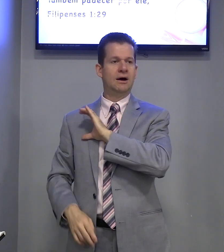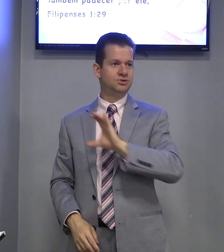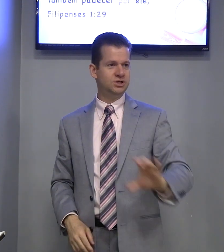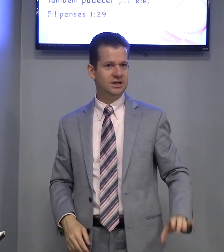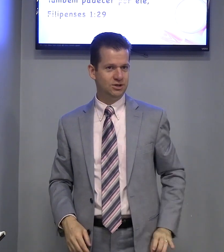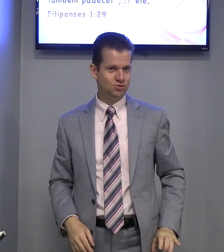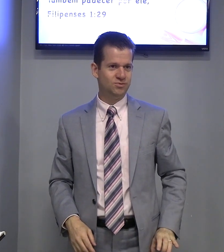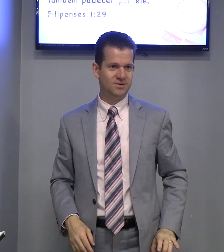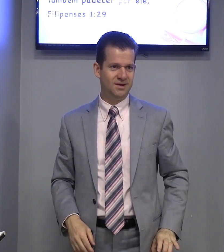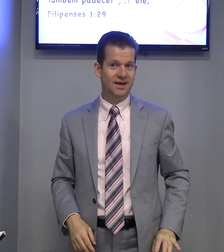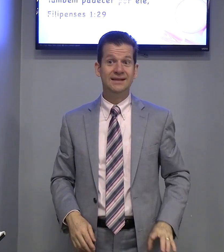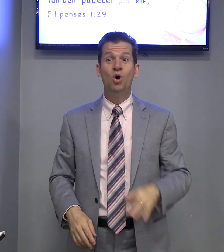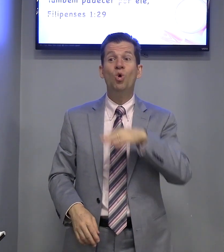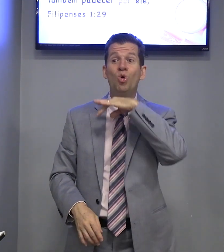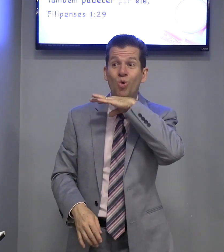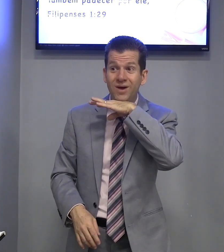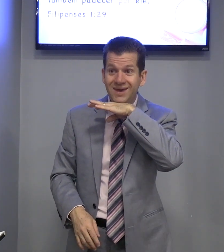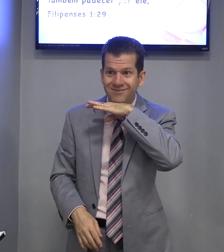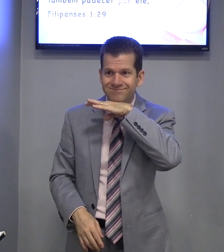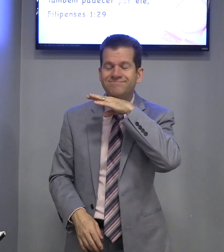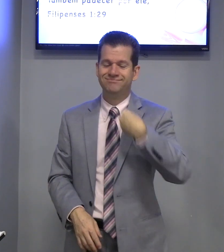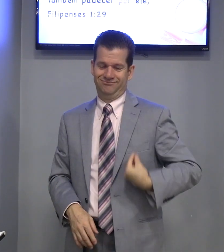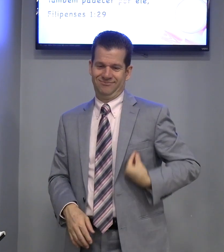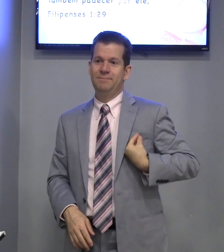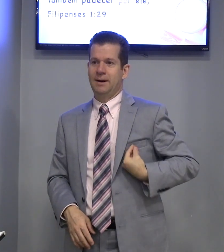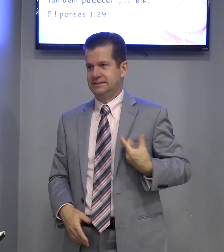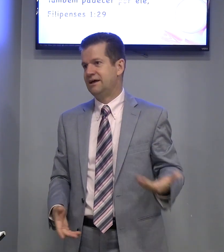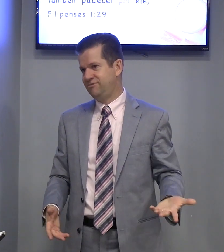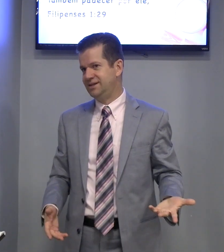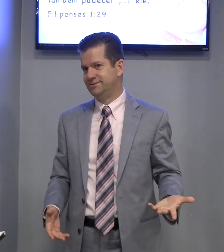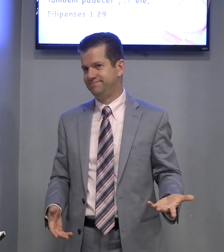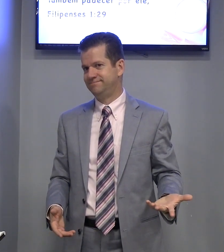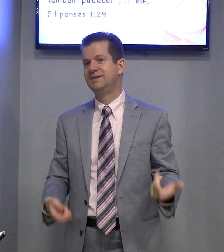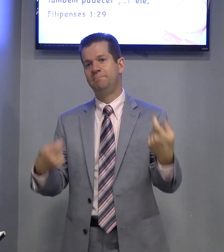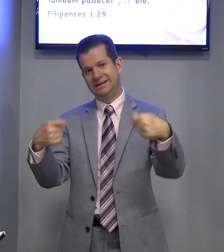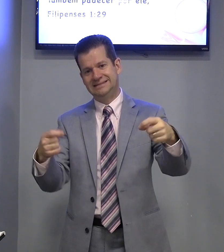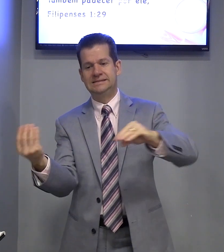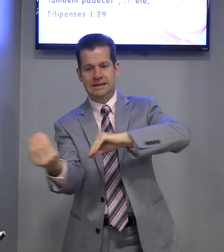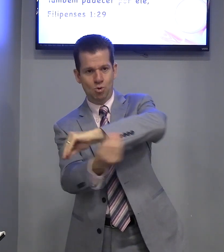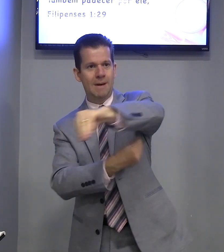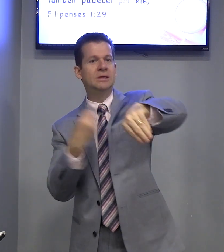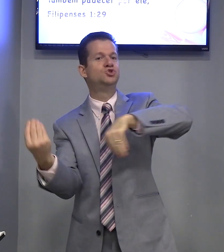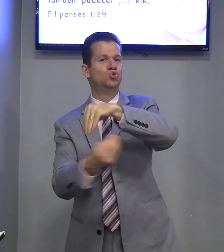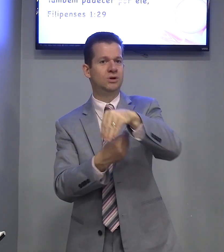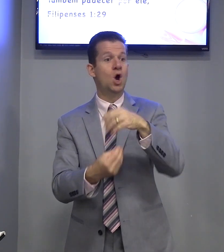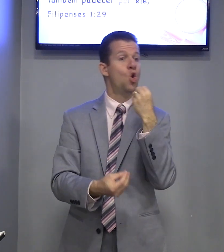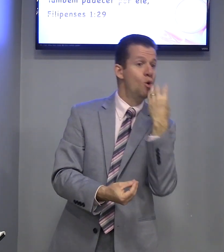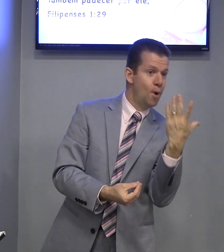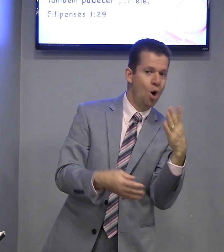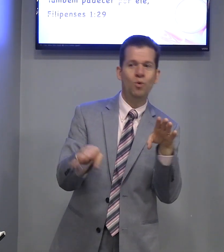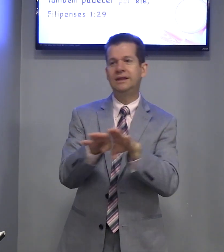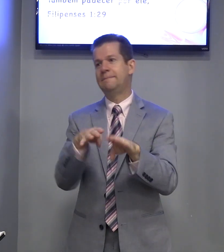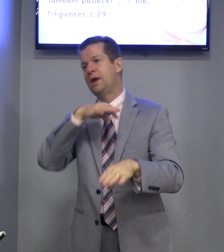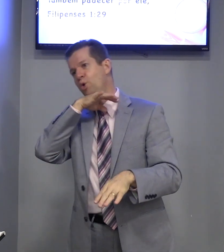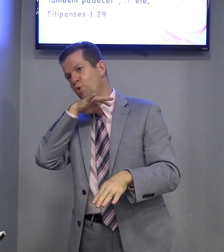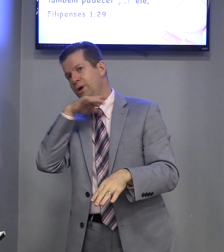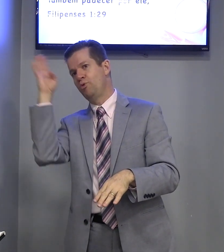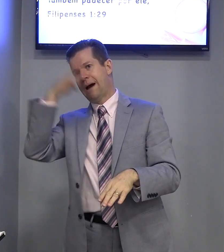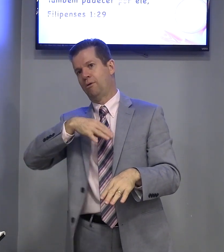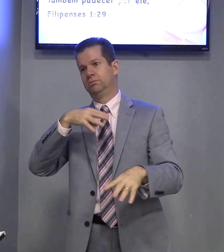causa de Cristo. Então, o ruim, parte da vida. Precisa de uma mistura. O bom e também o ruim e mal.